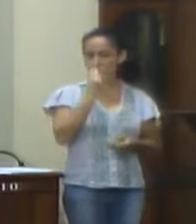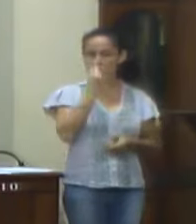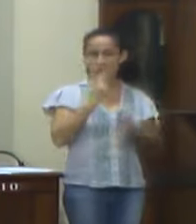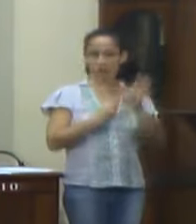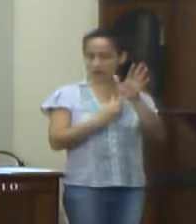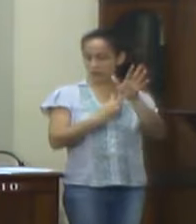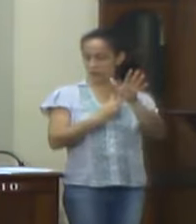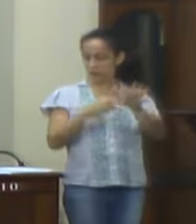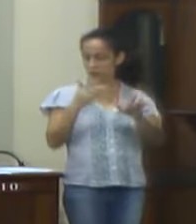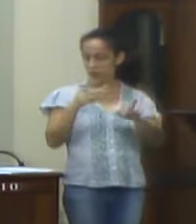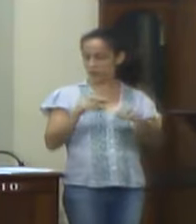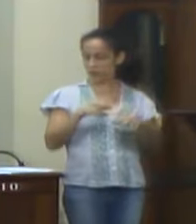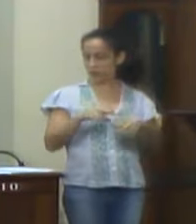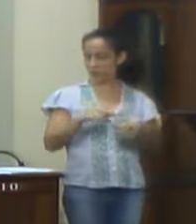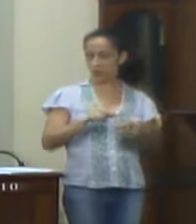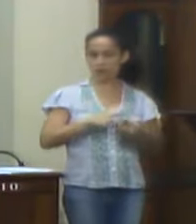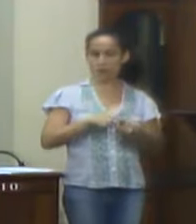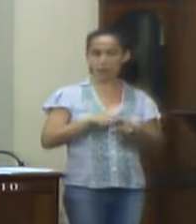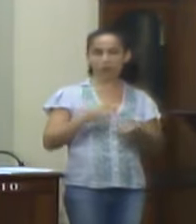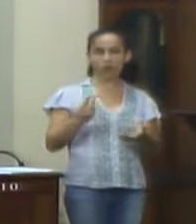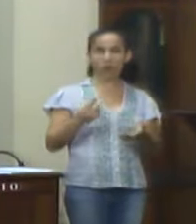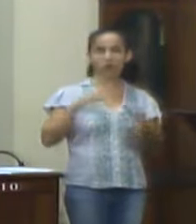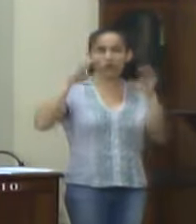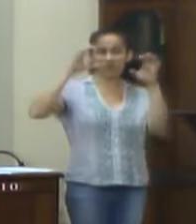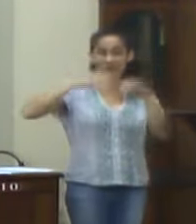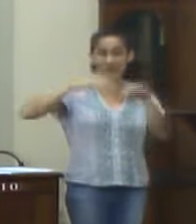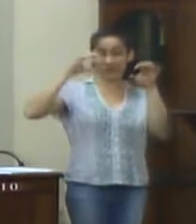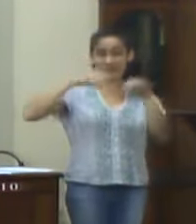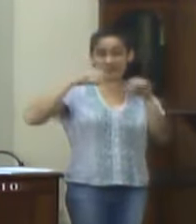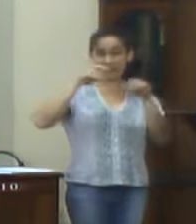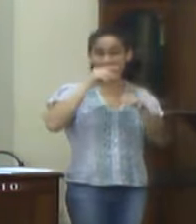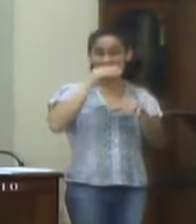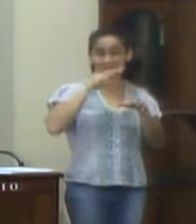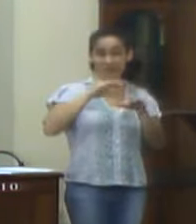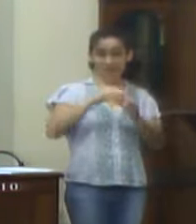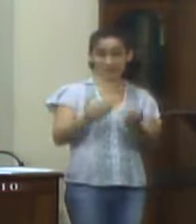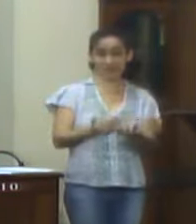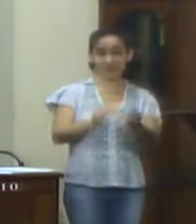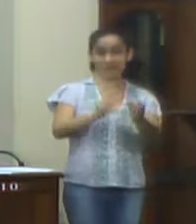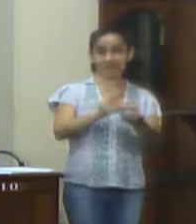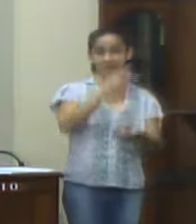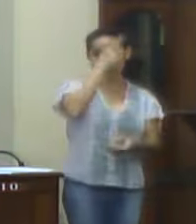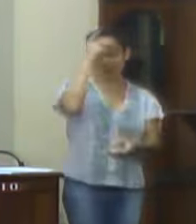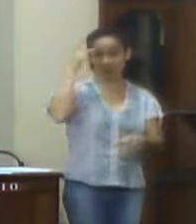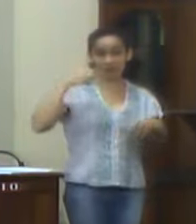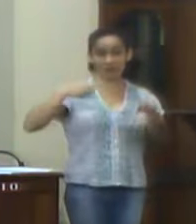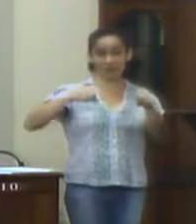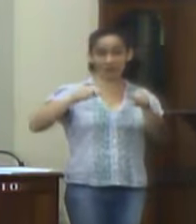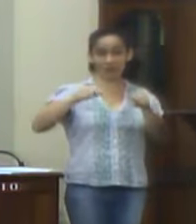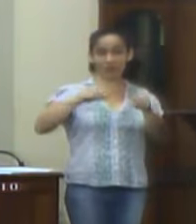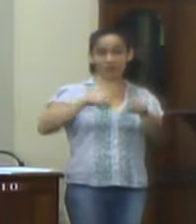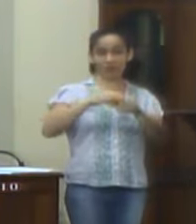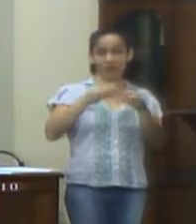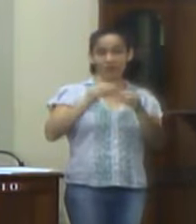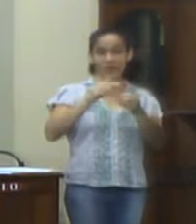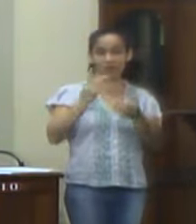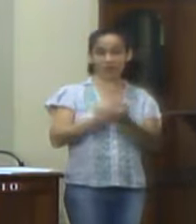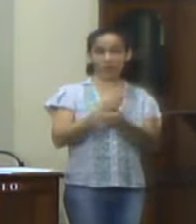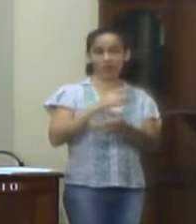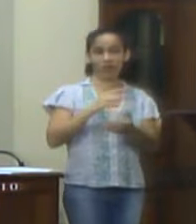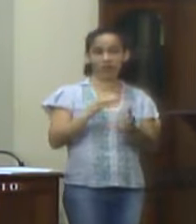Outra situação é quando chove. A água esconde o problema, fazendo com que motoqueiros e motoristas que não conhecem o problema